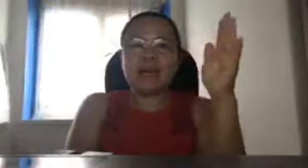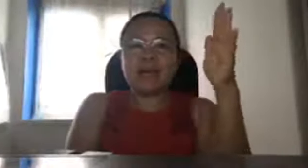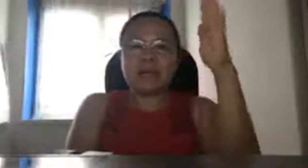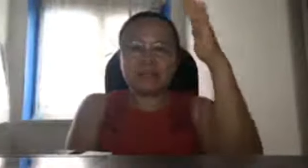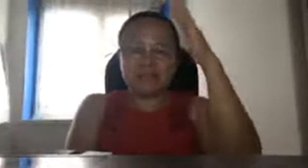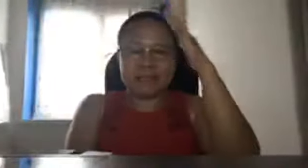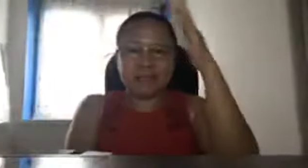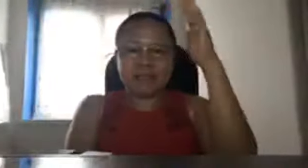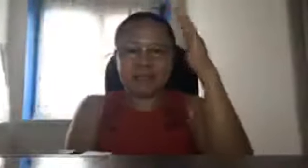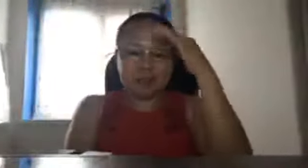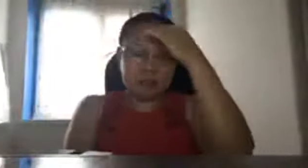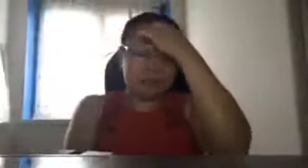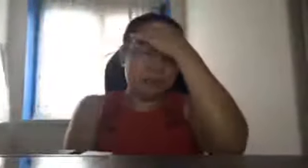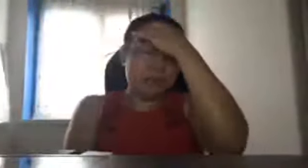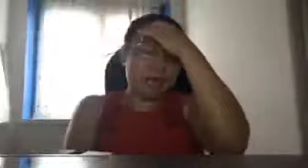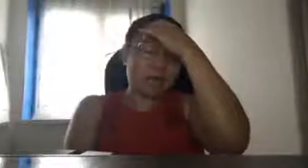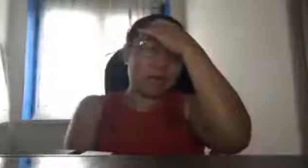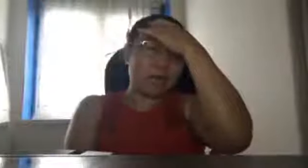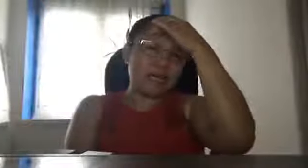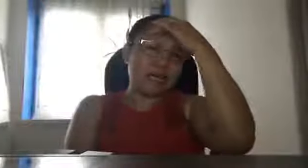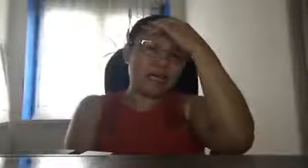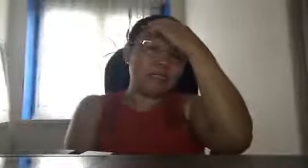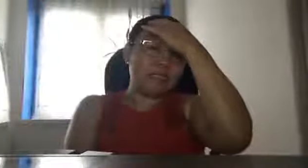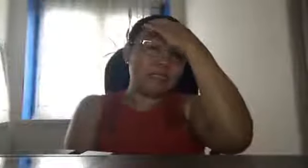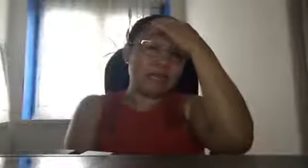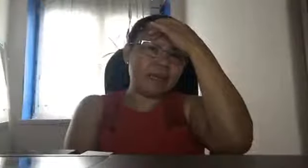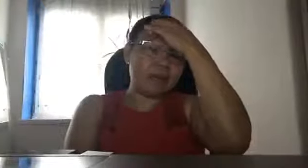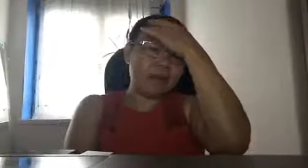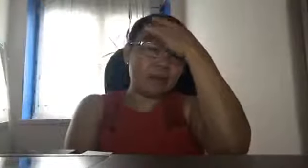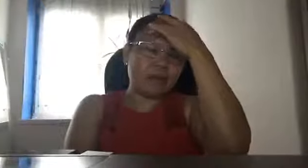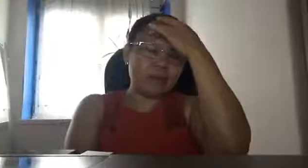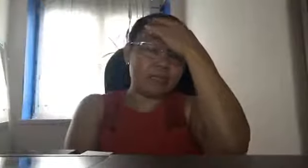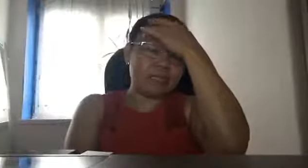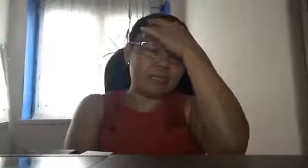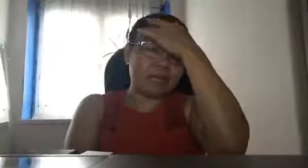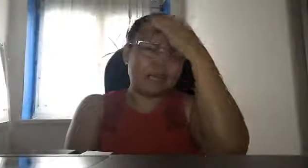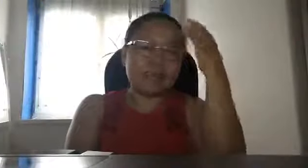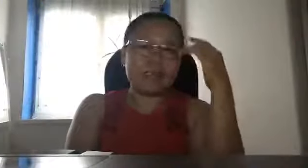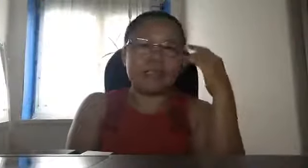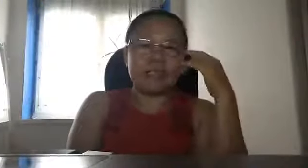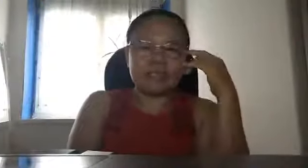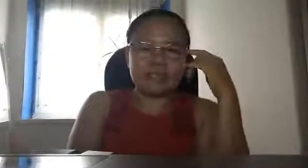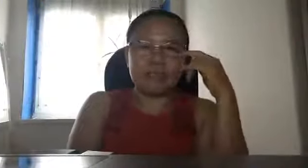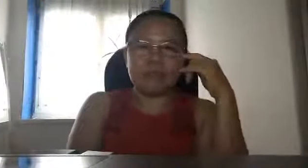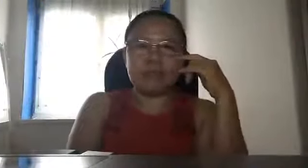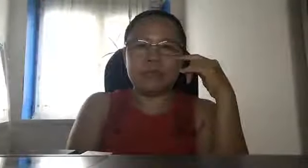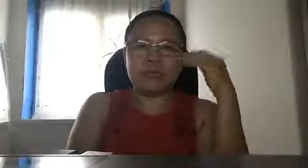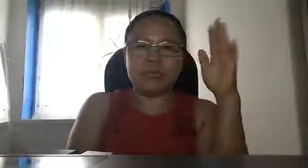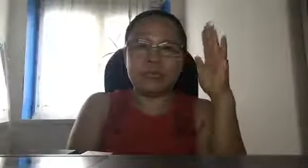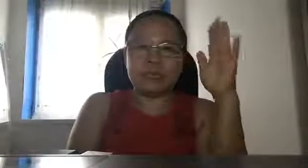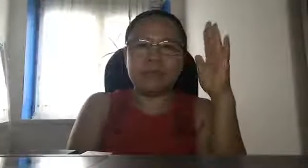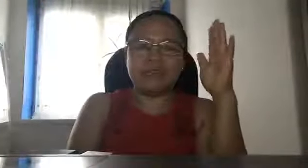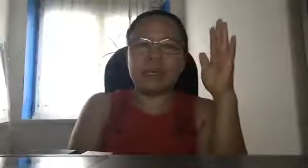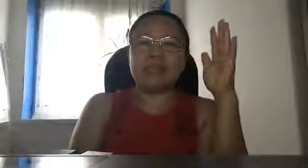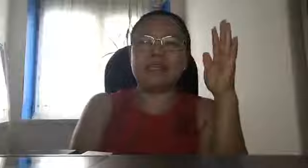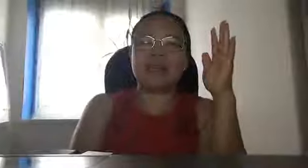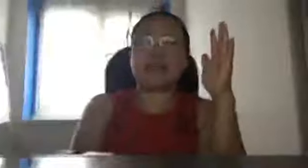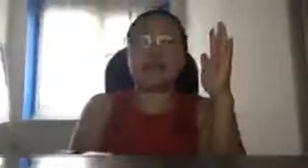sir yung bagong ano natin dyan bagong sekretary natin ng DSW military yata